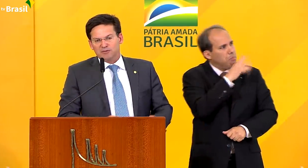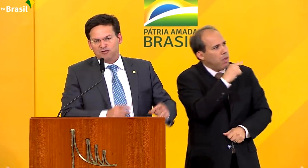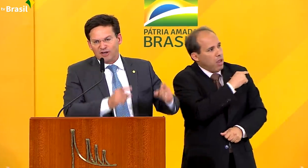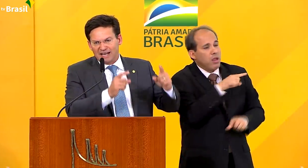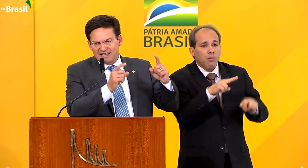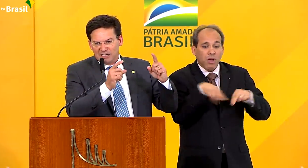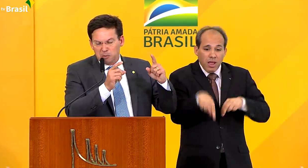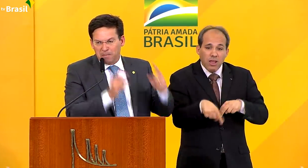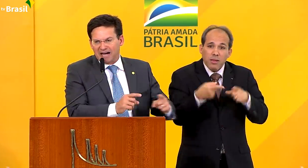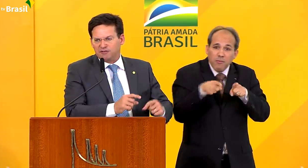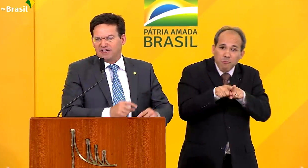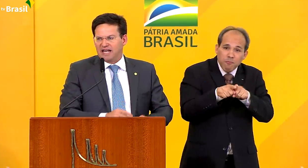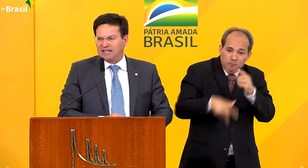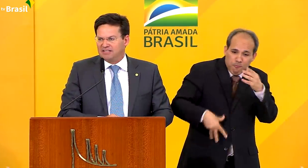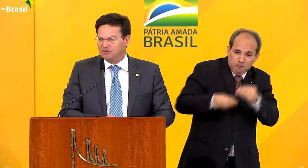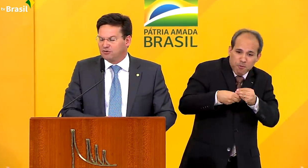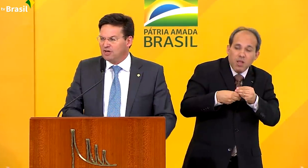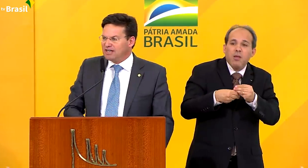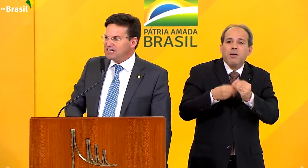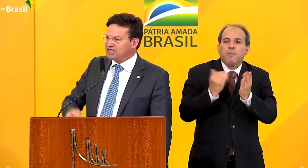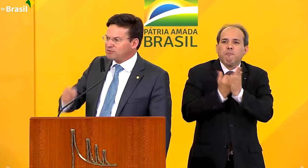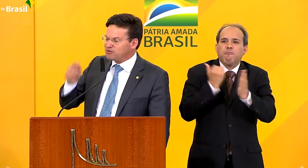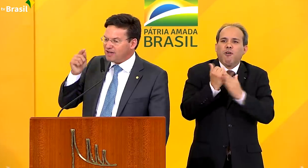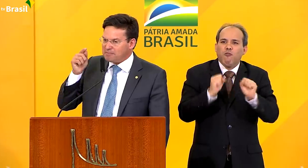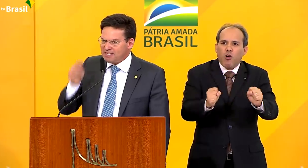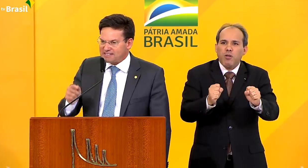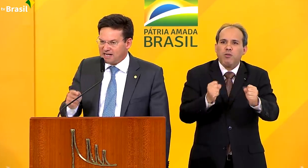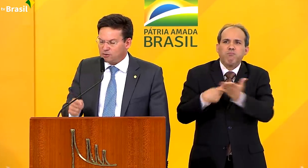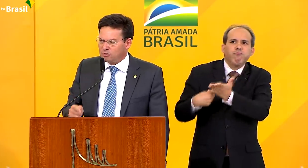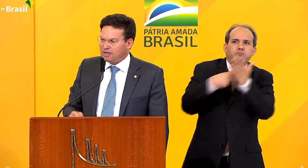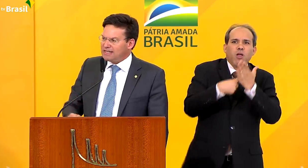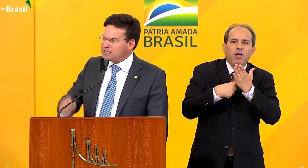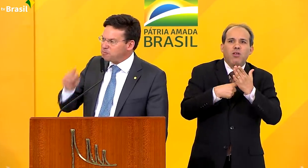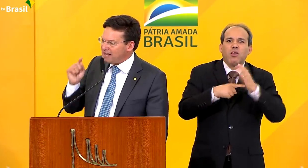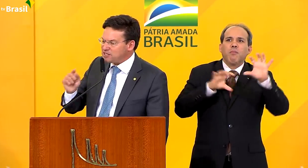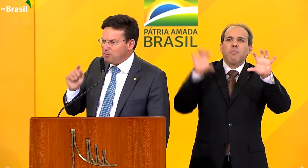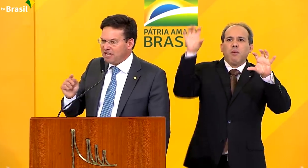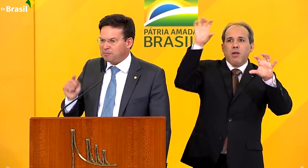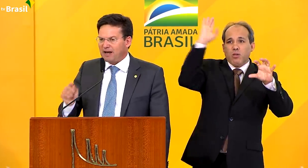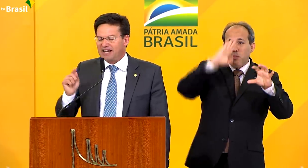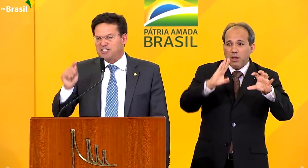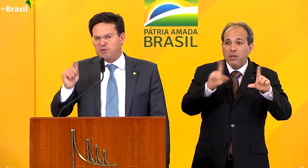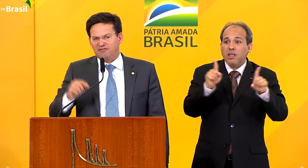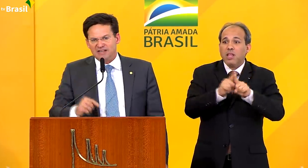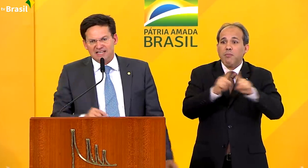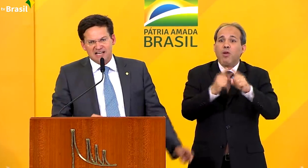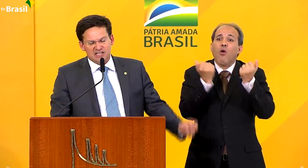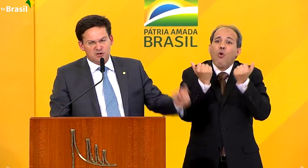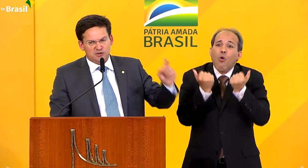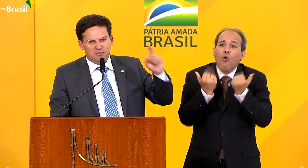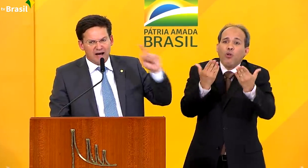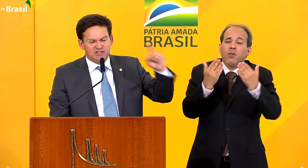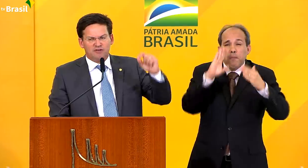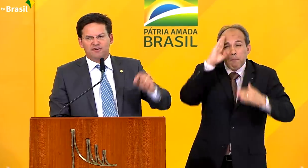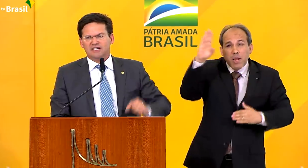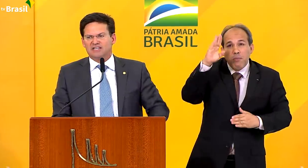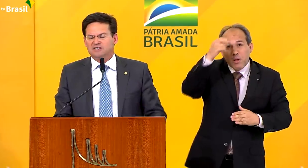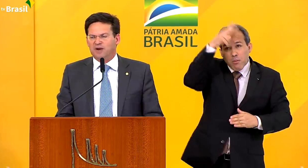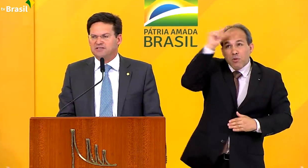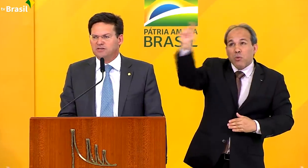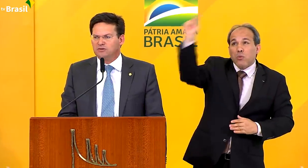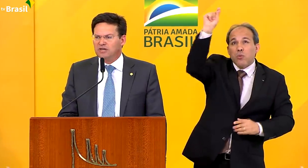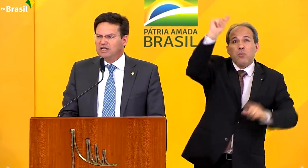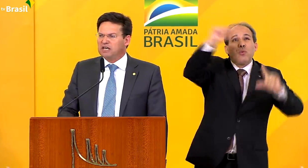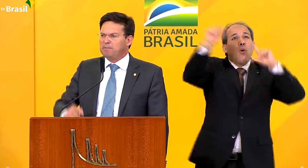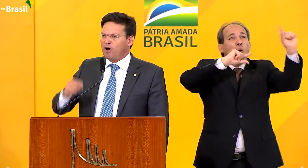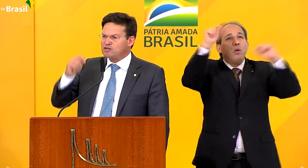nós estamos fortalecendo o Pacto Federativo e estamos viabilizando, especialmente para aqueles prefeitos das regiões mais sofridas